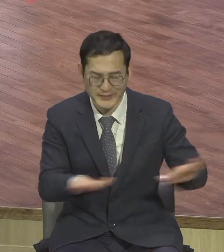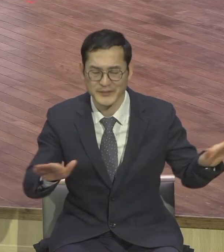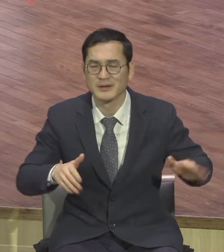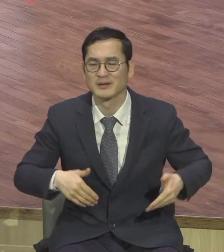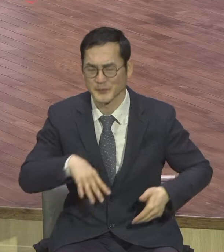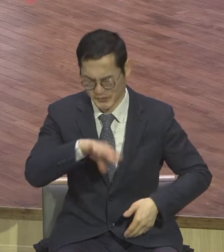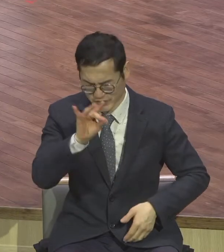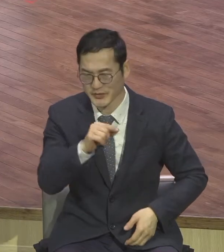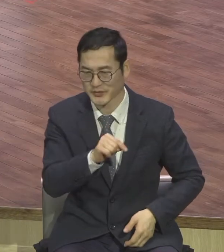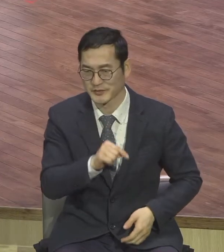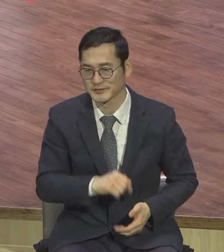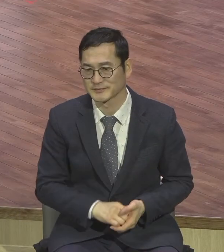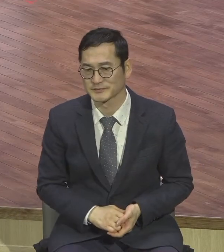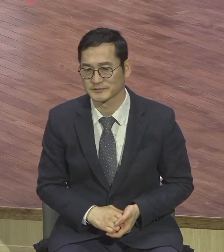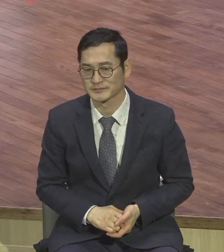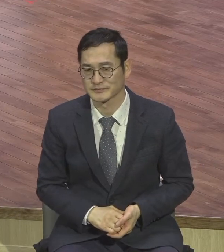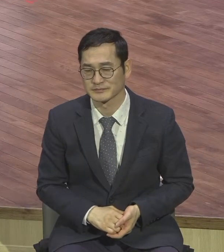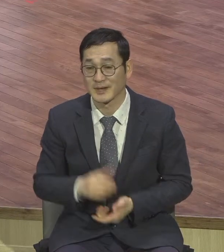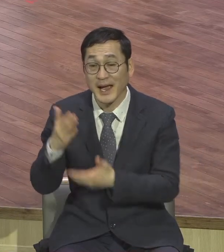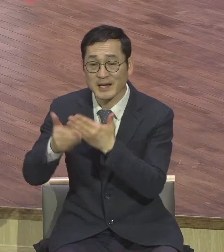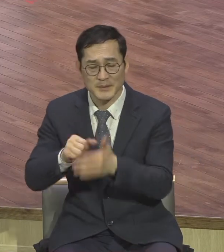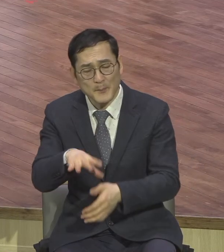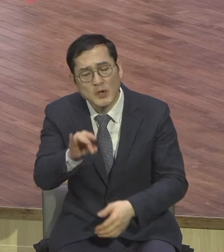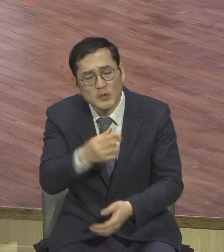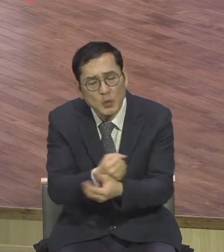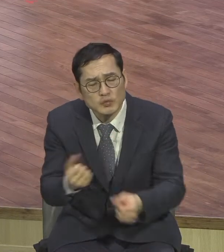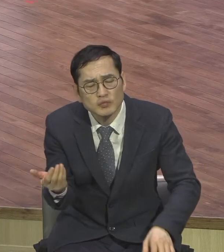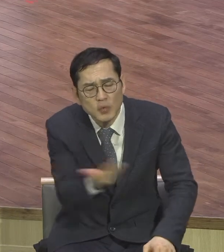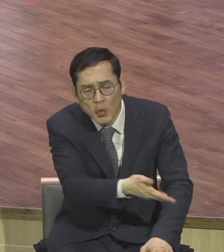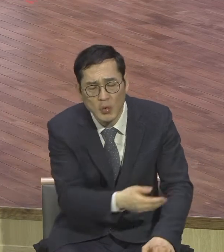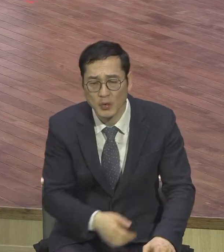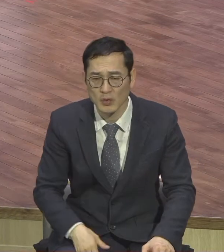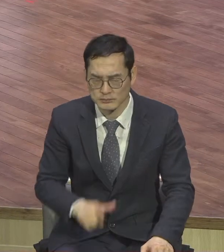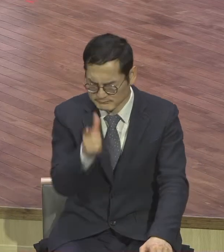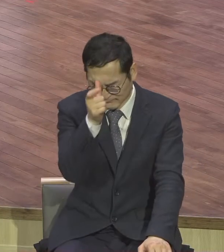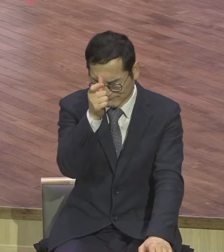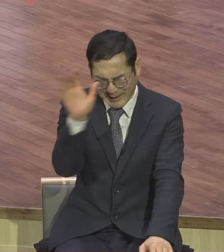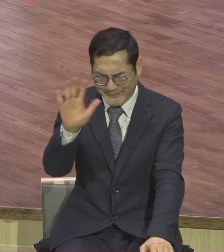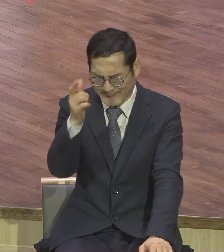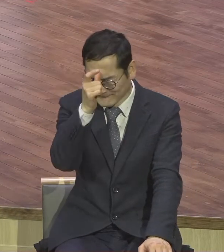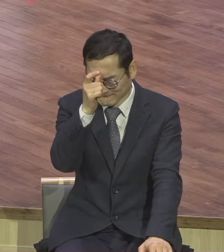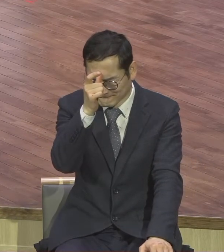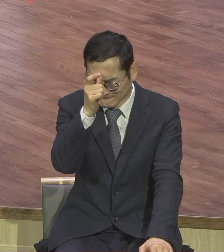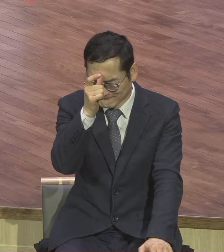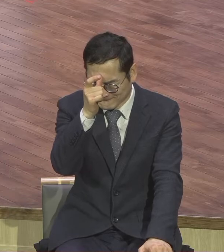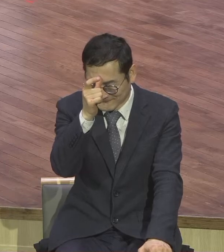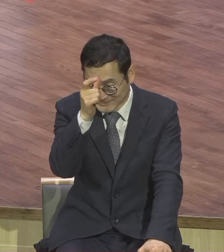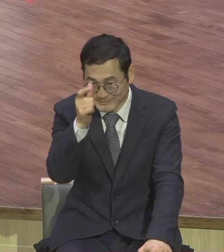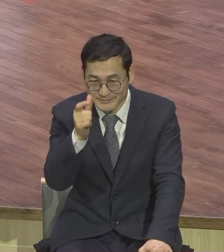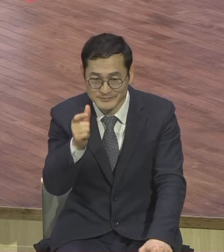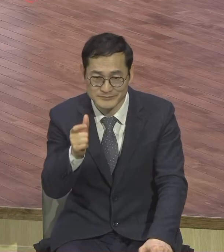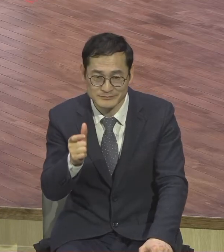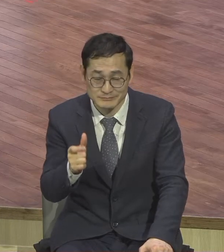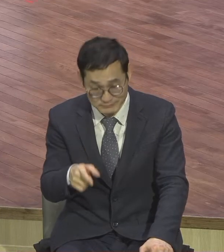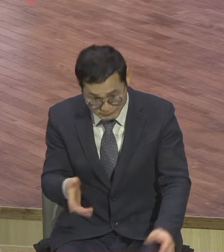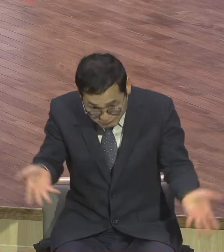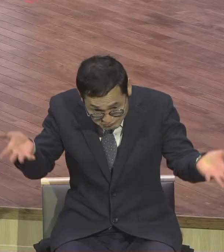하나님의 용서해라 안 해요 난 못해요 그래, 그러면 알았어